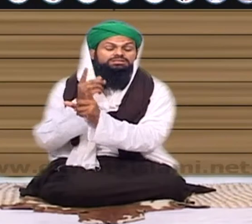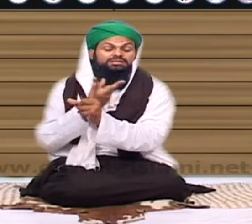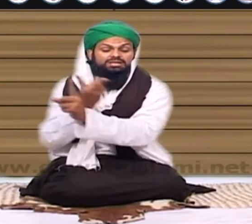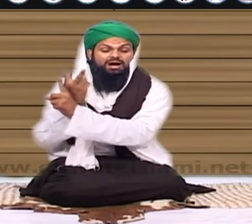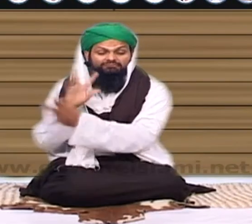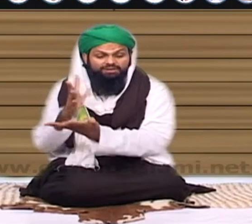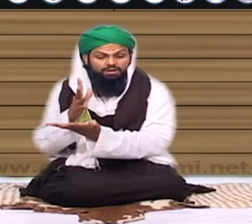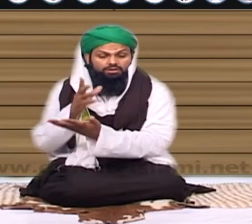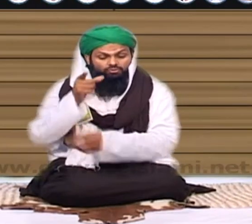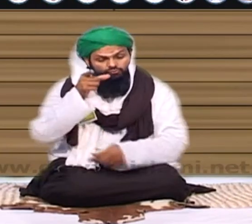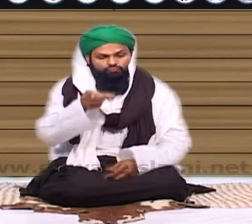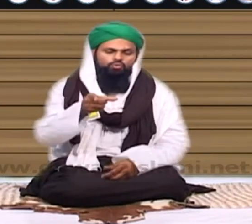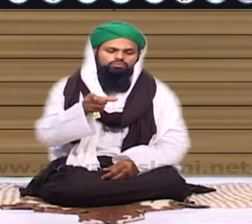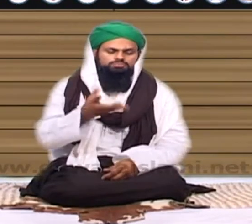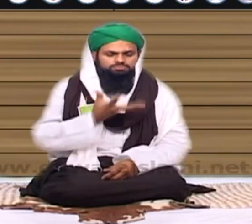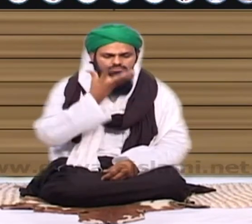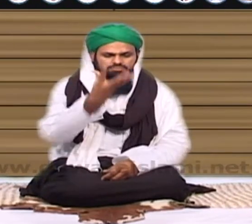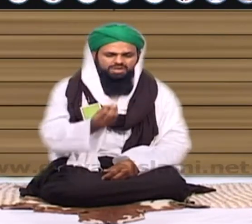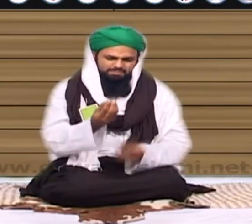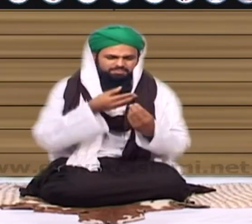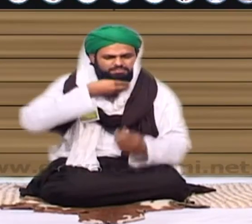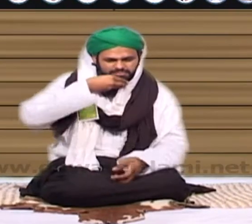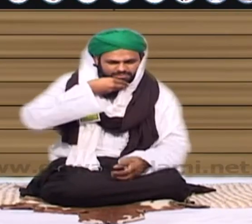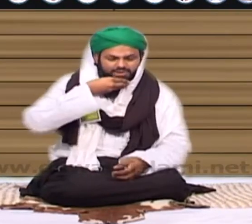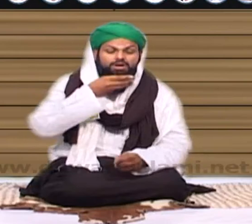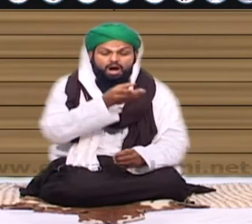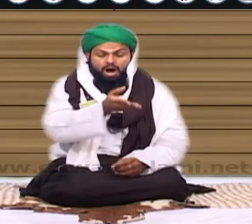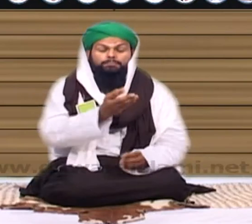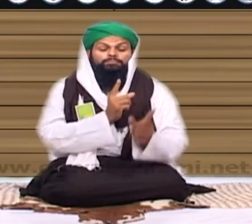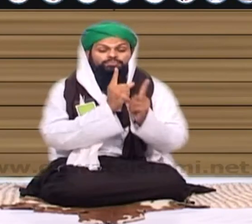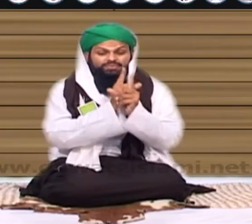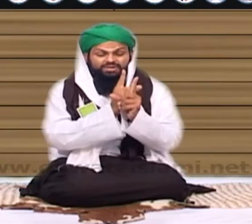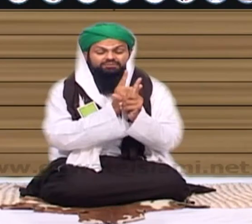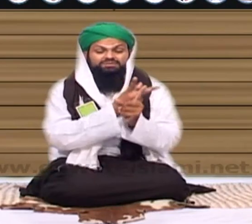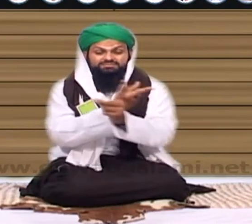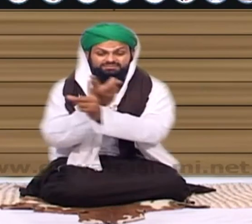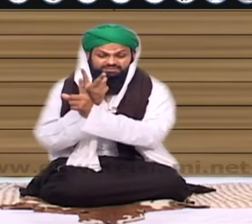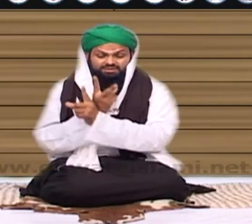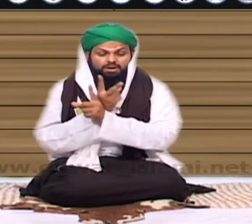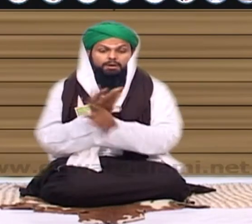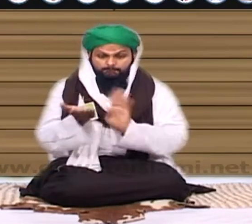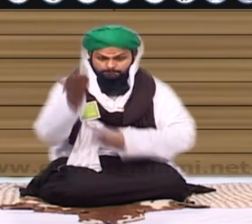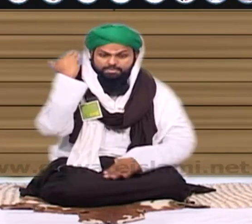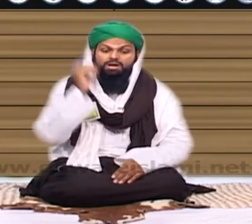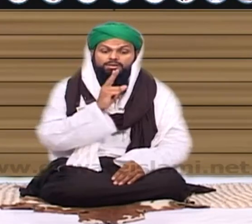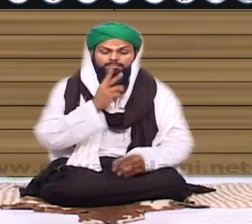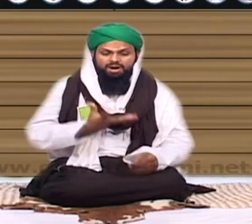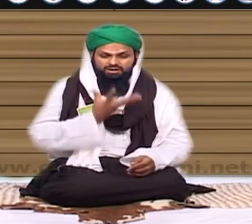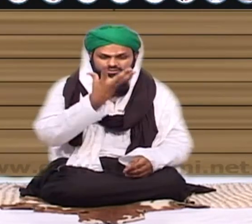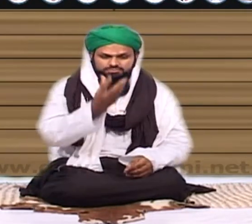کو کہتا ہوں وہ سمجھ لے کہ مجھے کہاں جا تو آپ مہربانی کر کے دعوت دیا رہے ہیں میں نے آپ کو بارہا یہ مشورہ دیا کہ جہاں